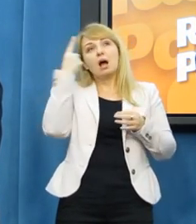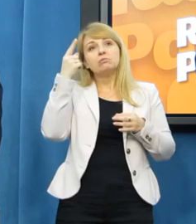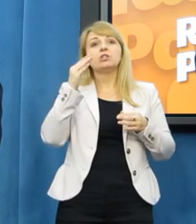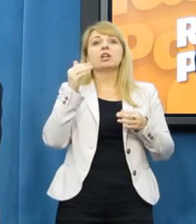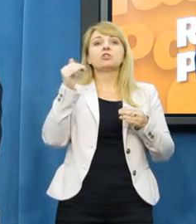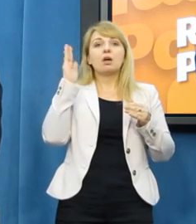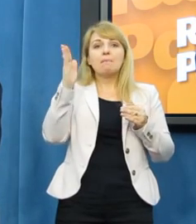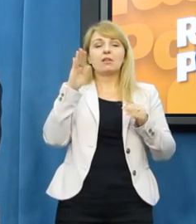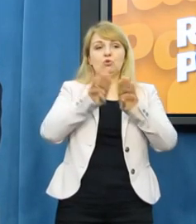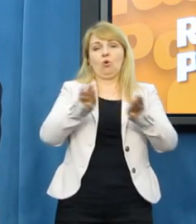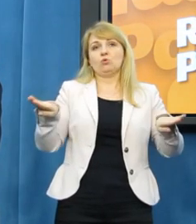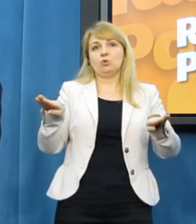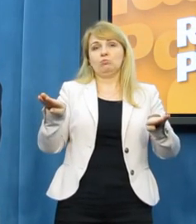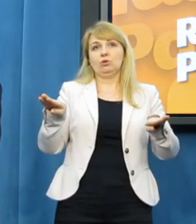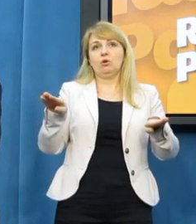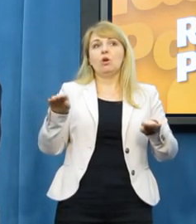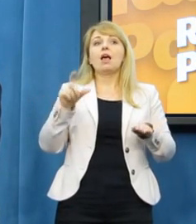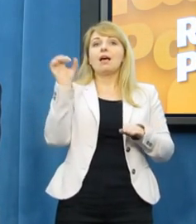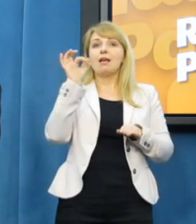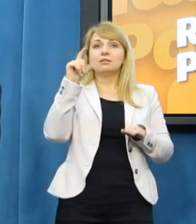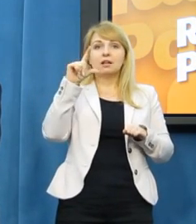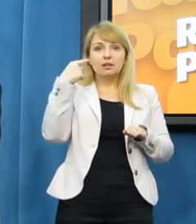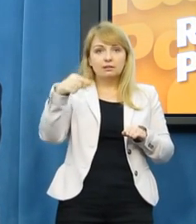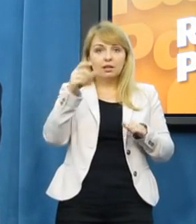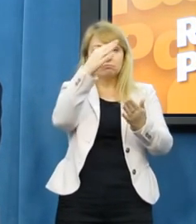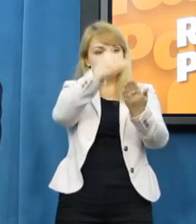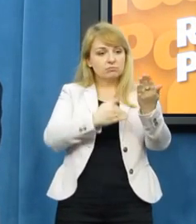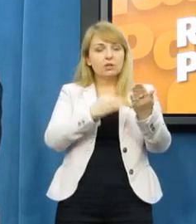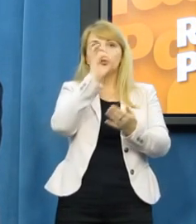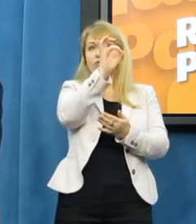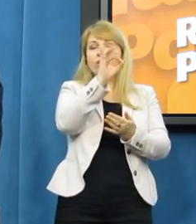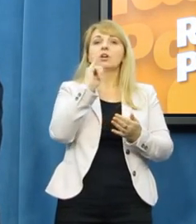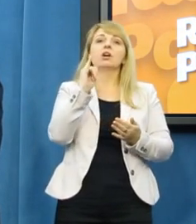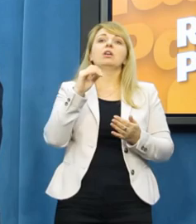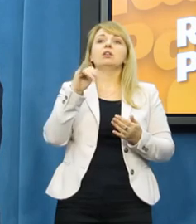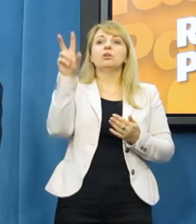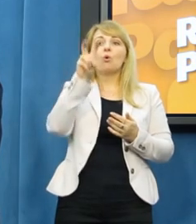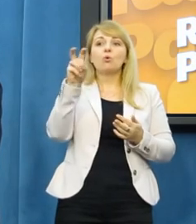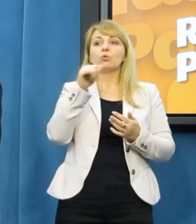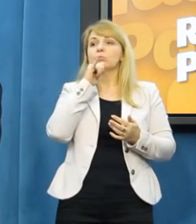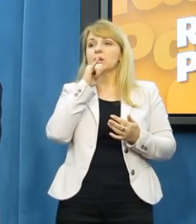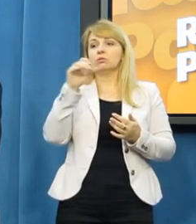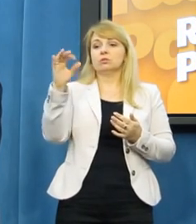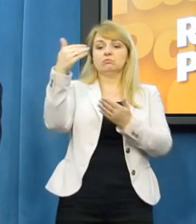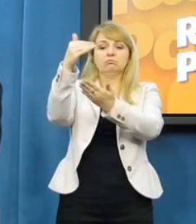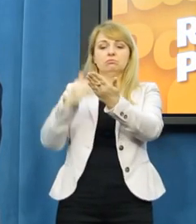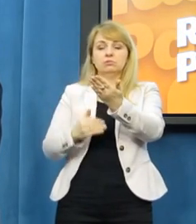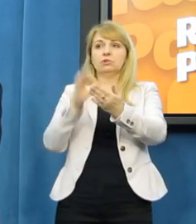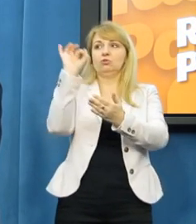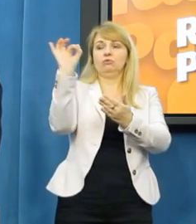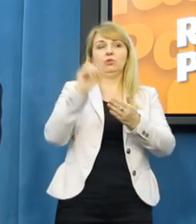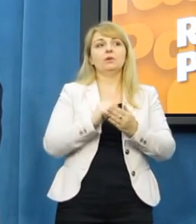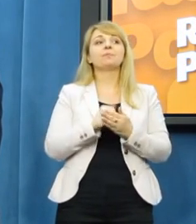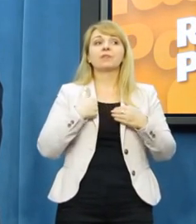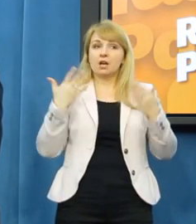lista Kwaśniewskiego i ruchu Palikota. Więc ja chciałbym po raz ostatni, przed tym piątkowym wydarzeniem, zaapelować do